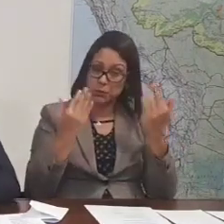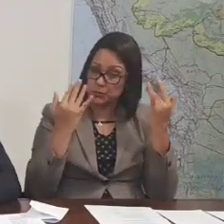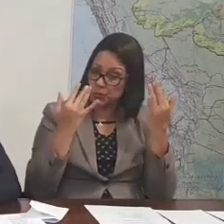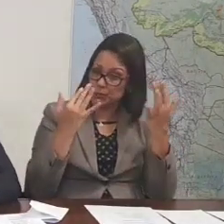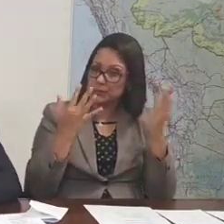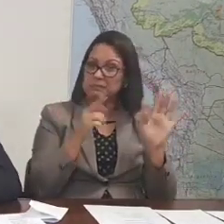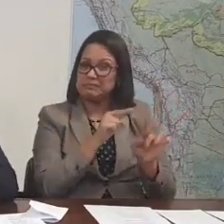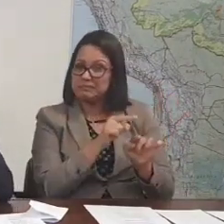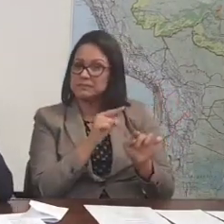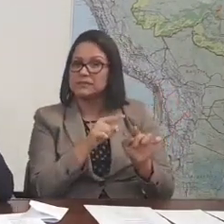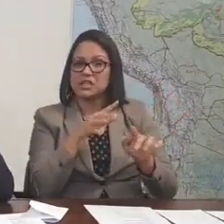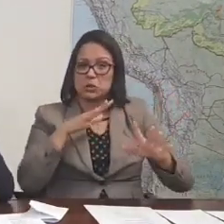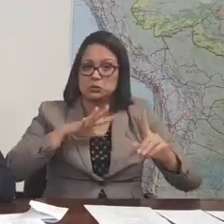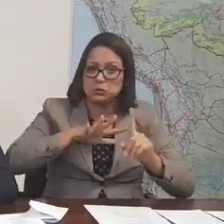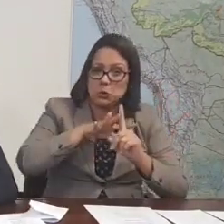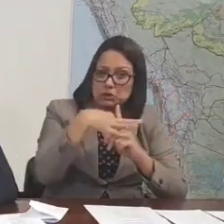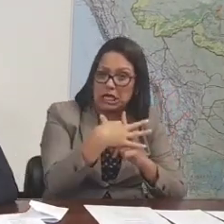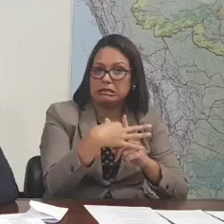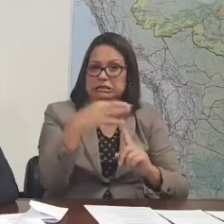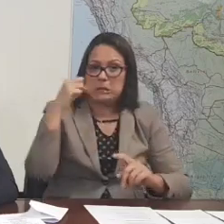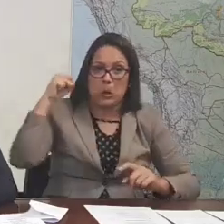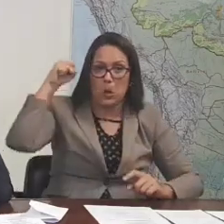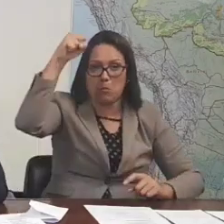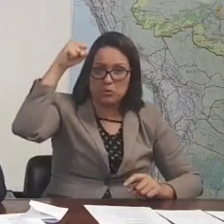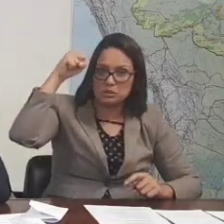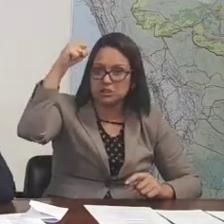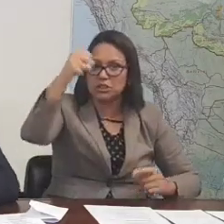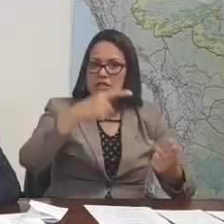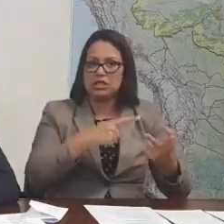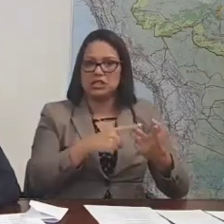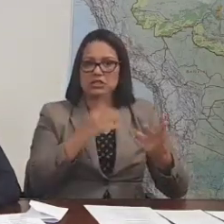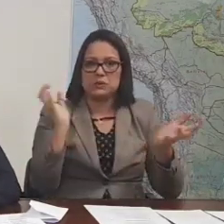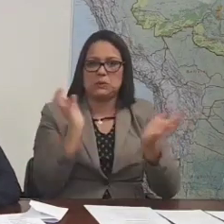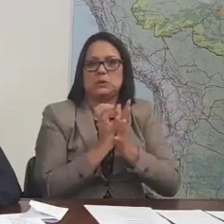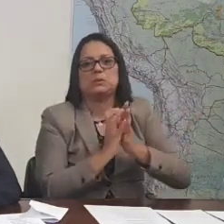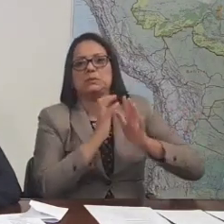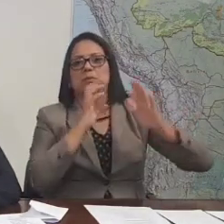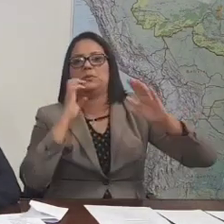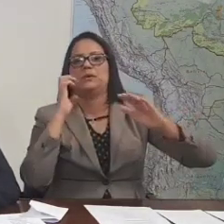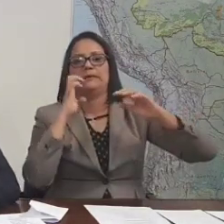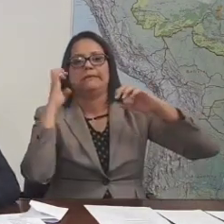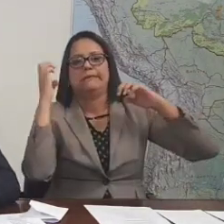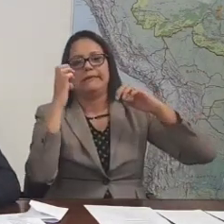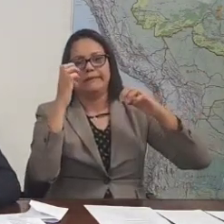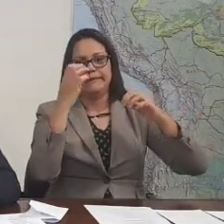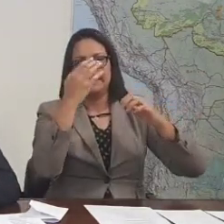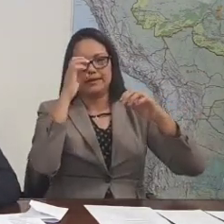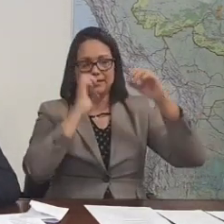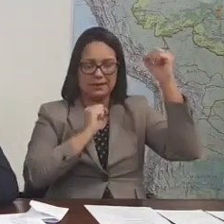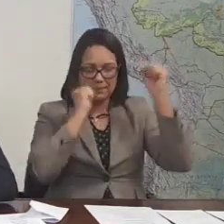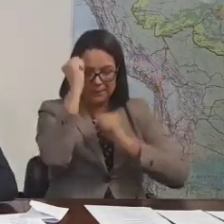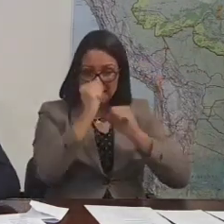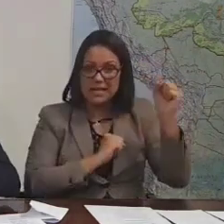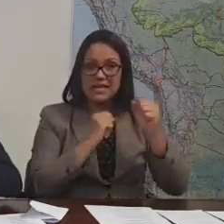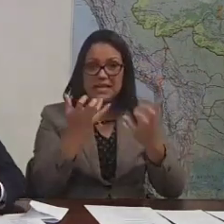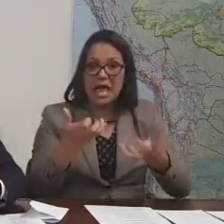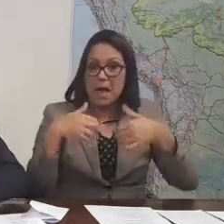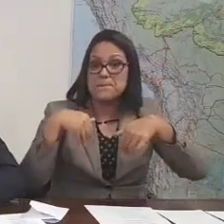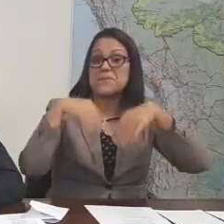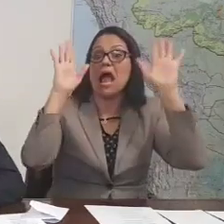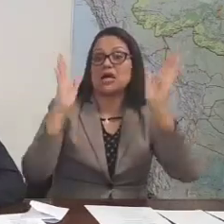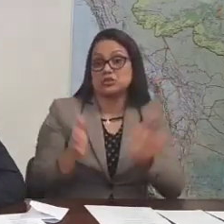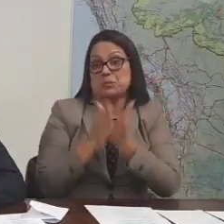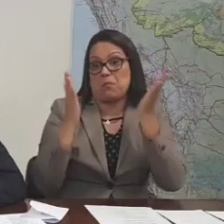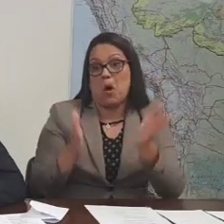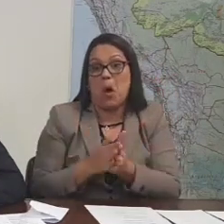Os caras são socialistas, comunistas, são estatizantes. Eles gostam de pobre. Quanto mais pobre tiver, melhor.